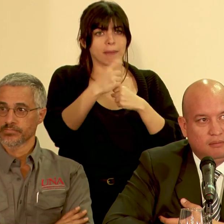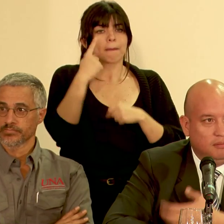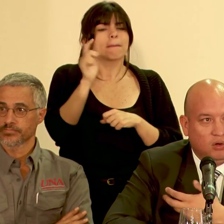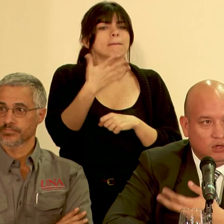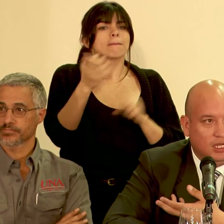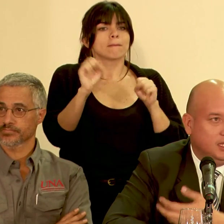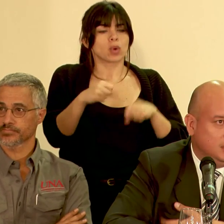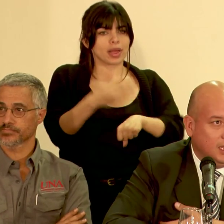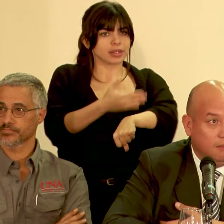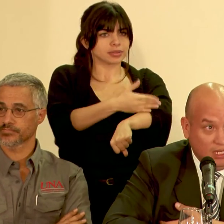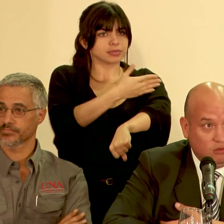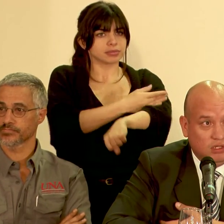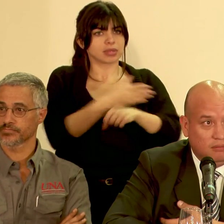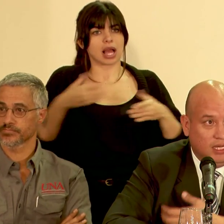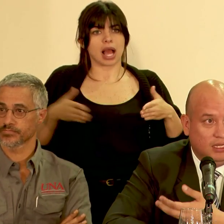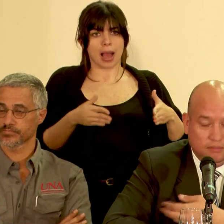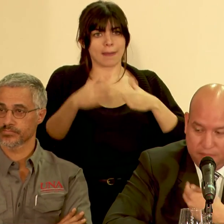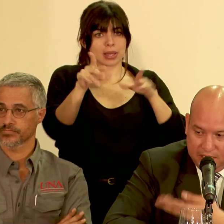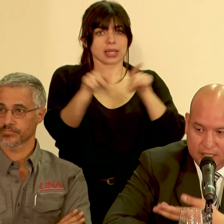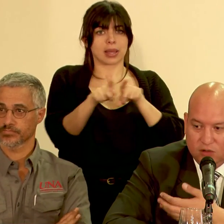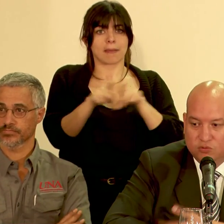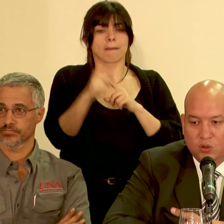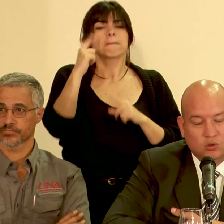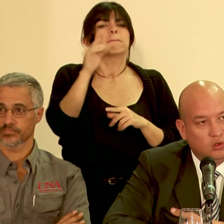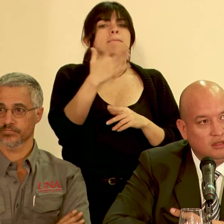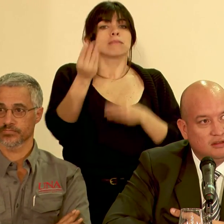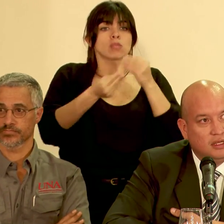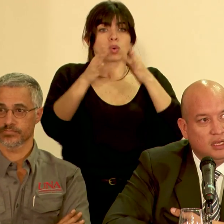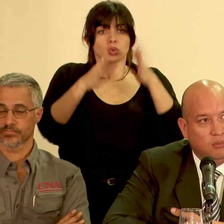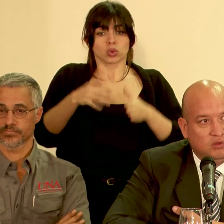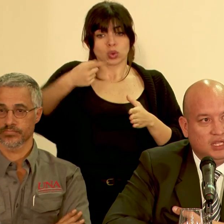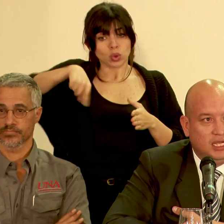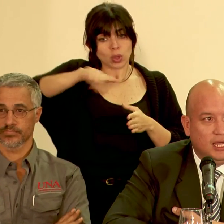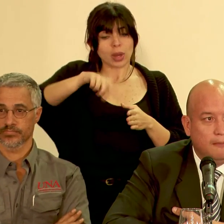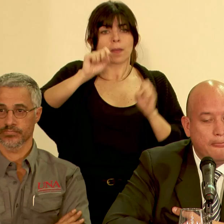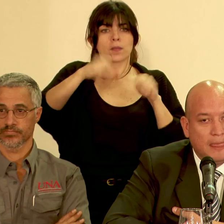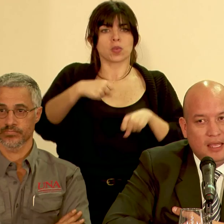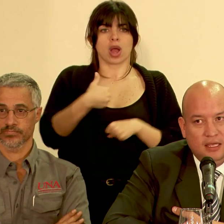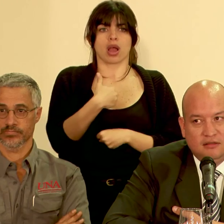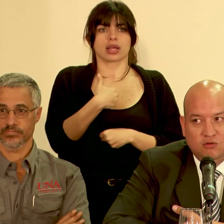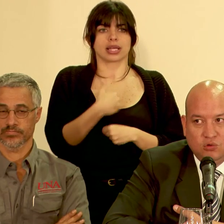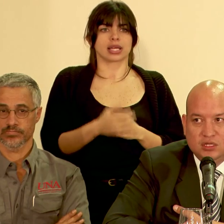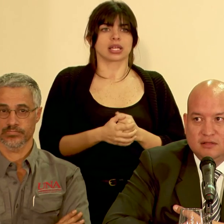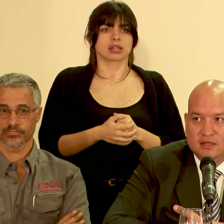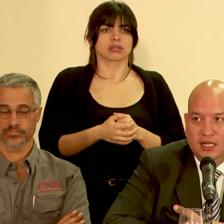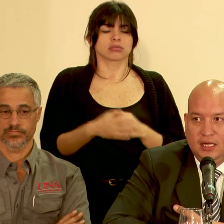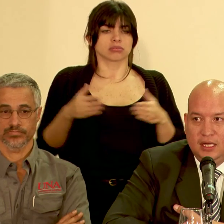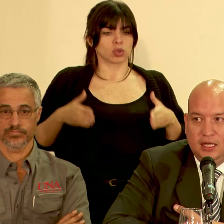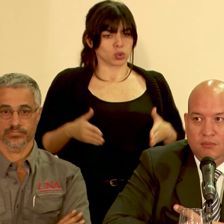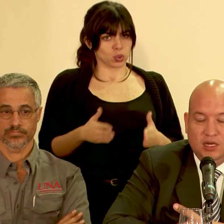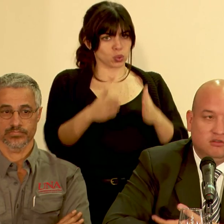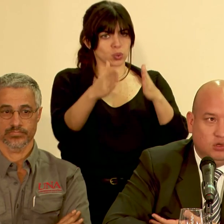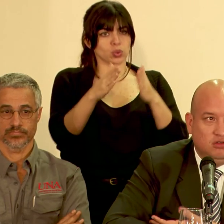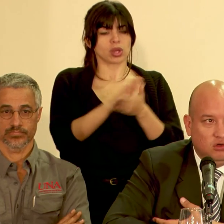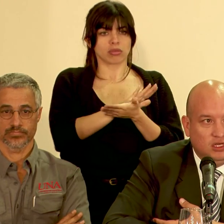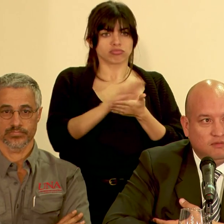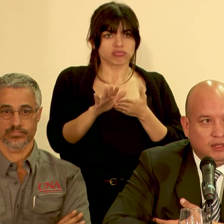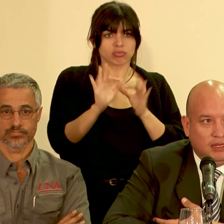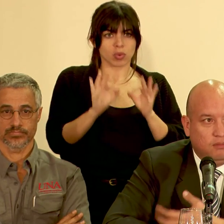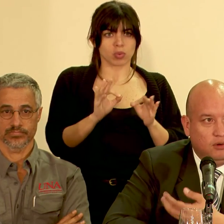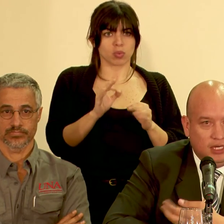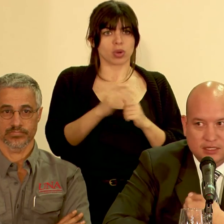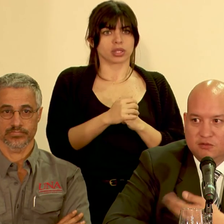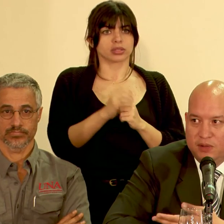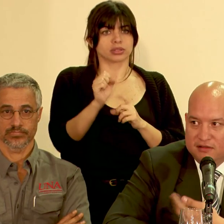para la mejora de caminos también para que los productores pues tengan esas rutas en buenas condiciones